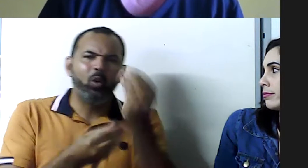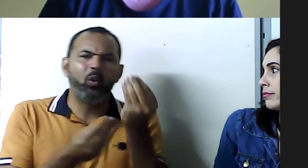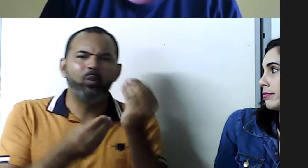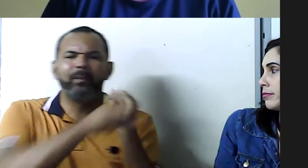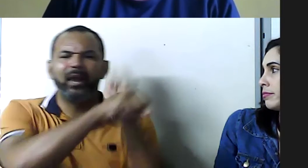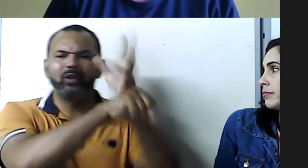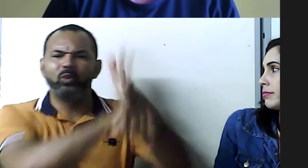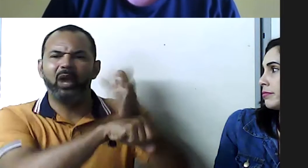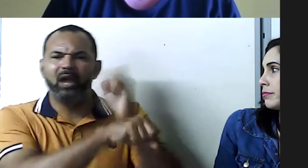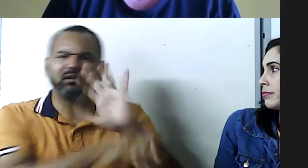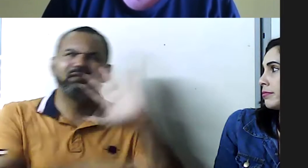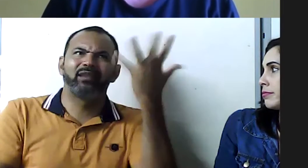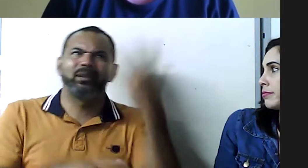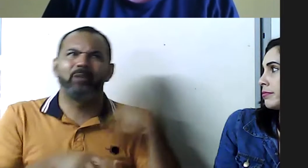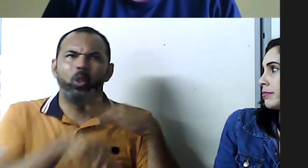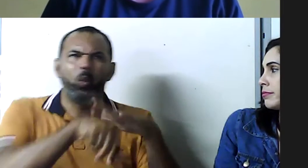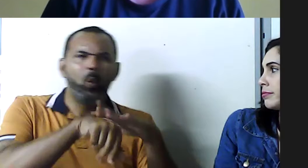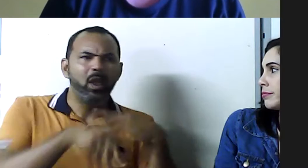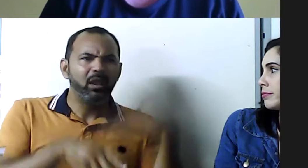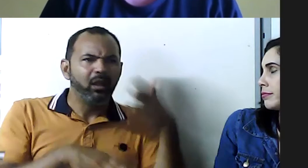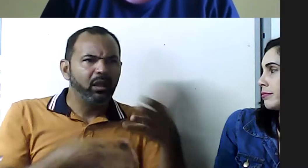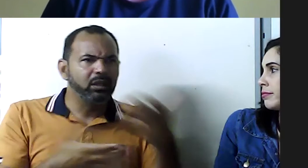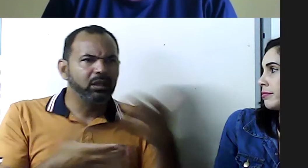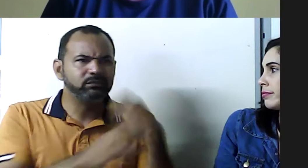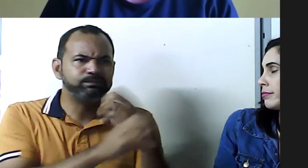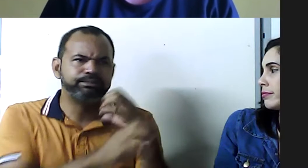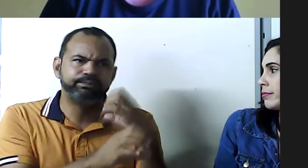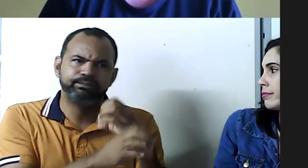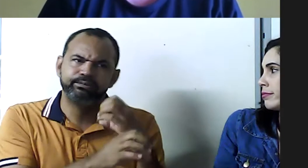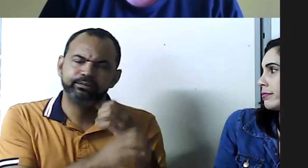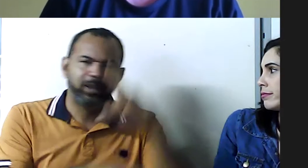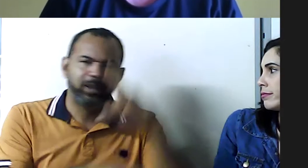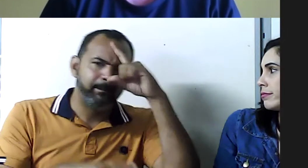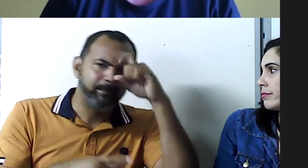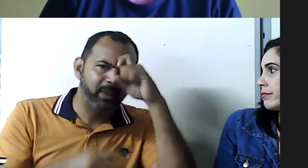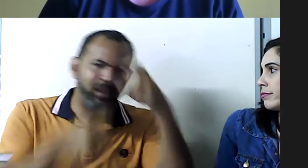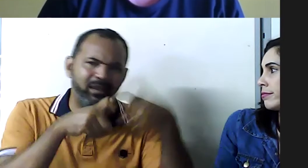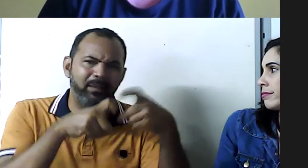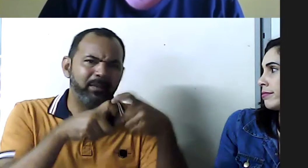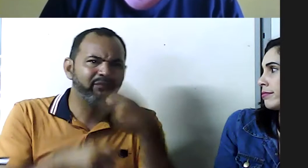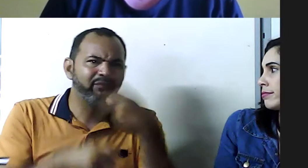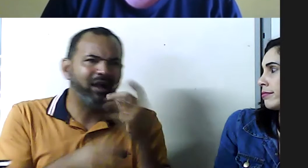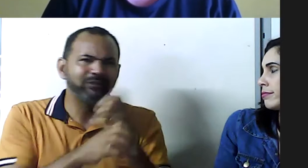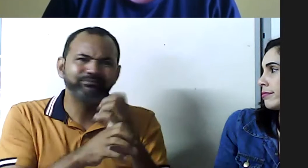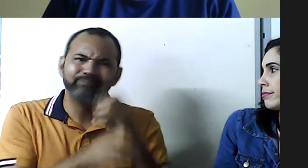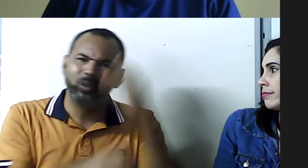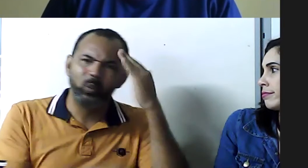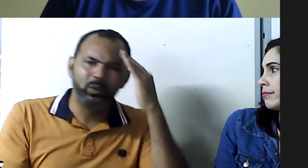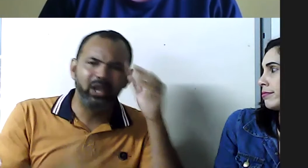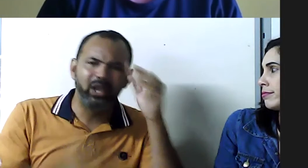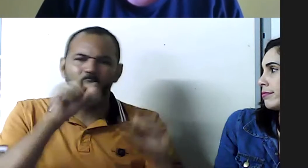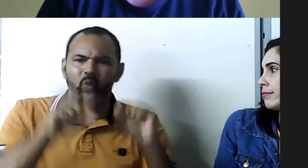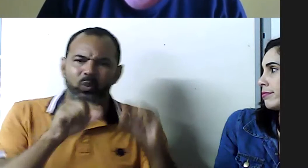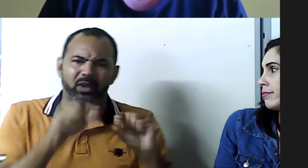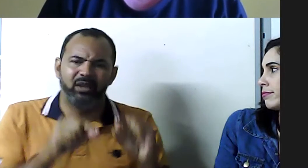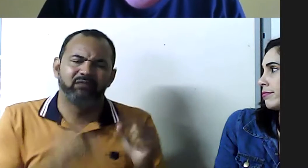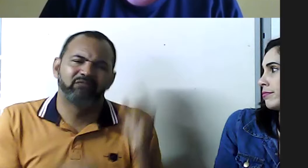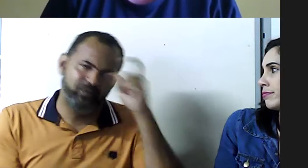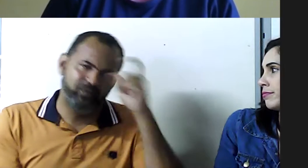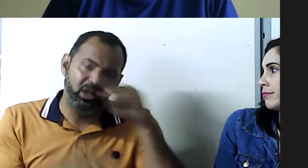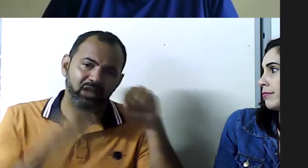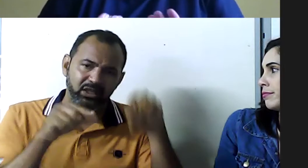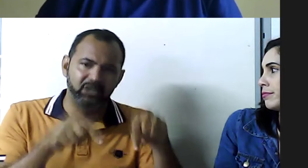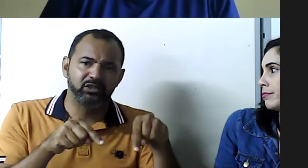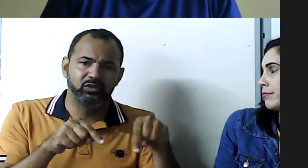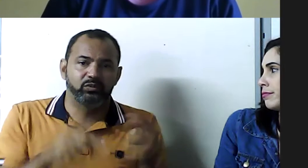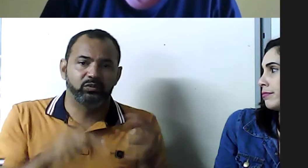informação. Os hospitais, de madrugada, se ocorrer alguma, acontecer alguma ocorrência, o médico não sabe a língua de